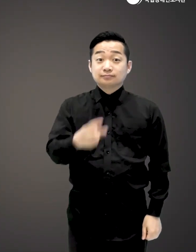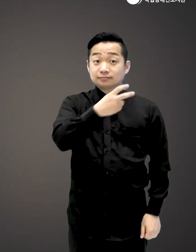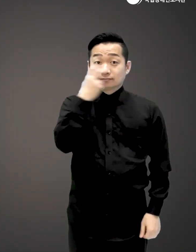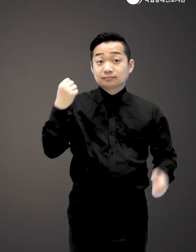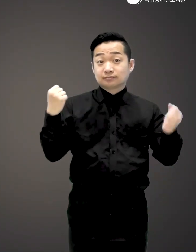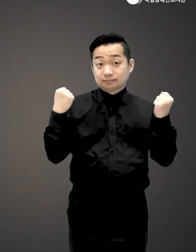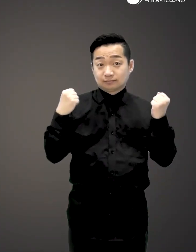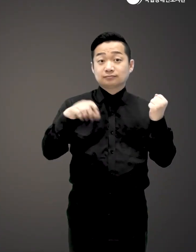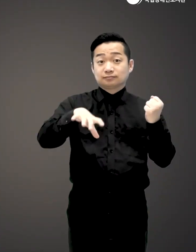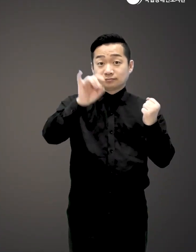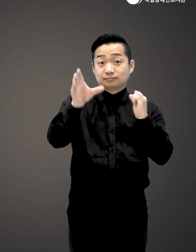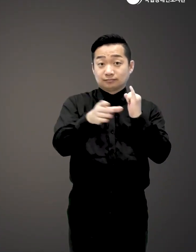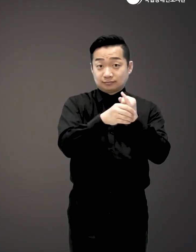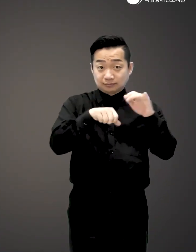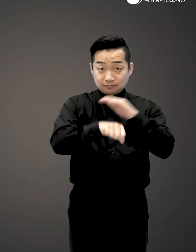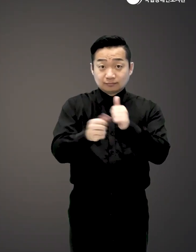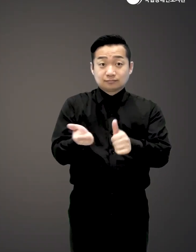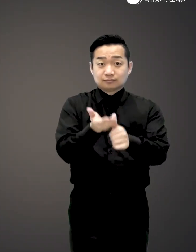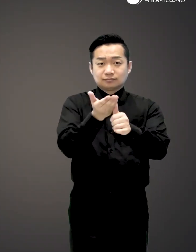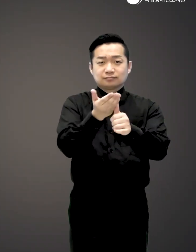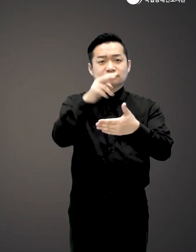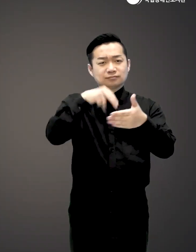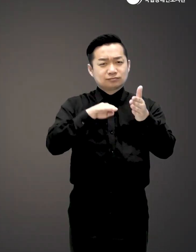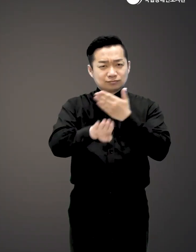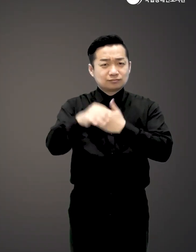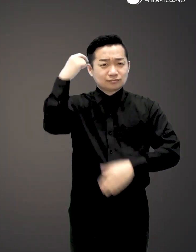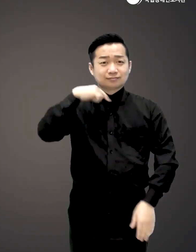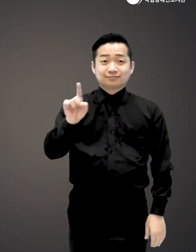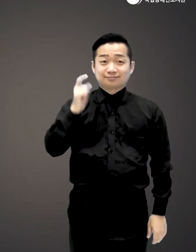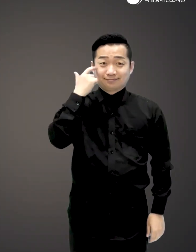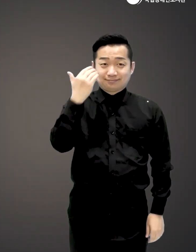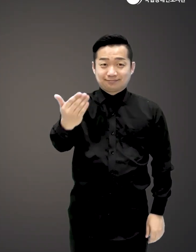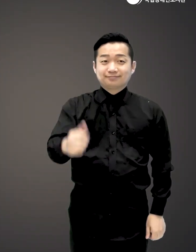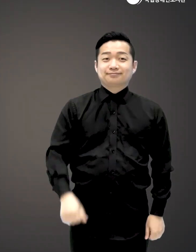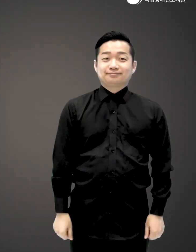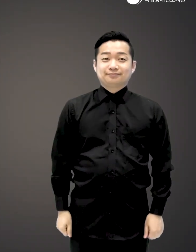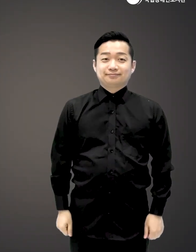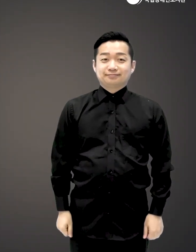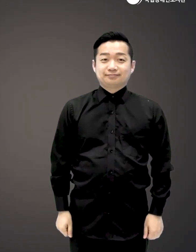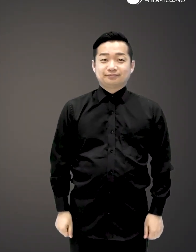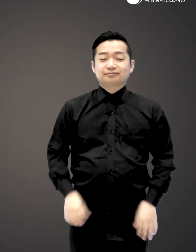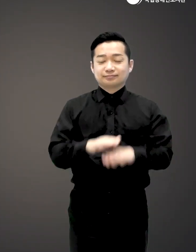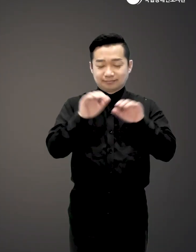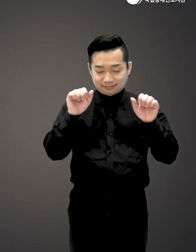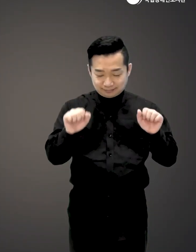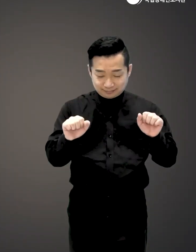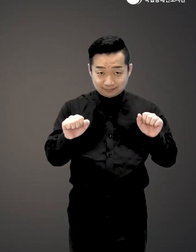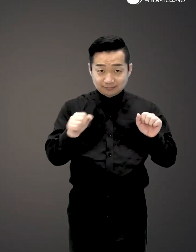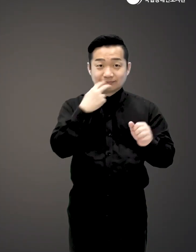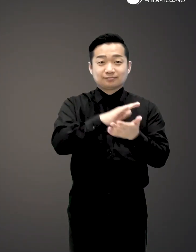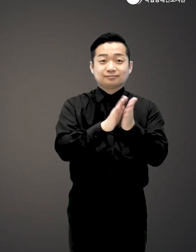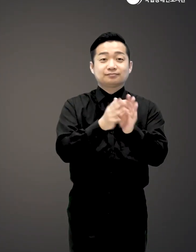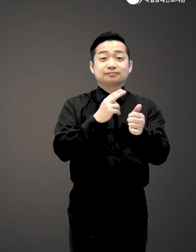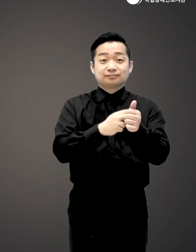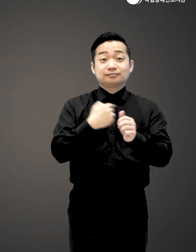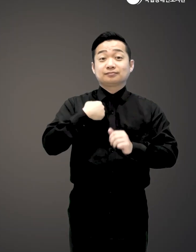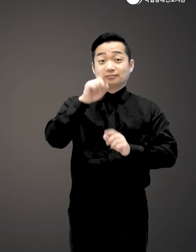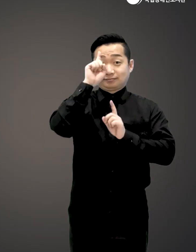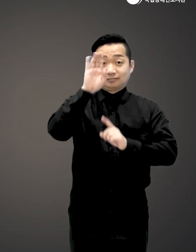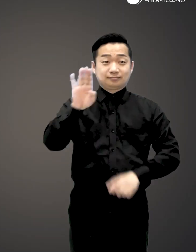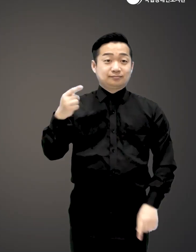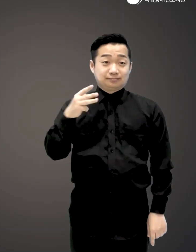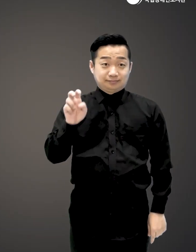똑똑하고 건강한 첫 임신 출산 육아를 읽은 후기는 어떠세요? 안녕하세요 유치원 교사